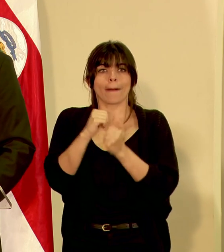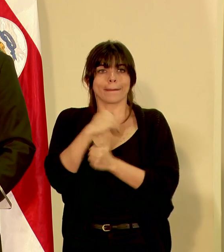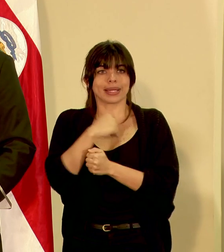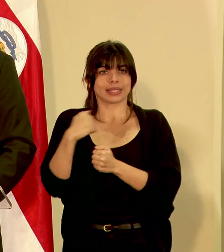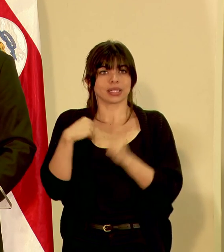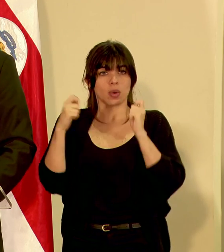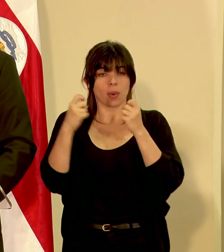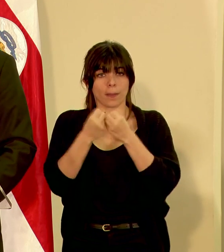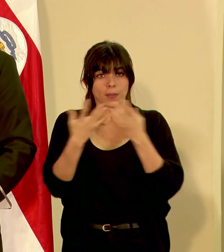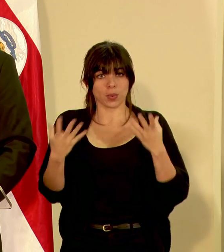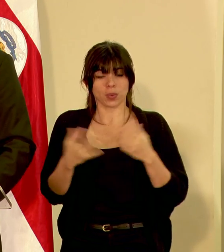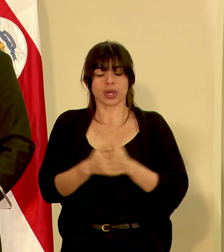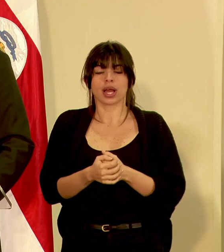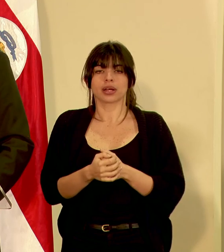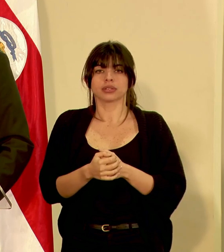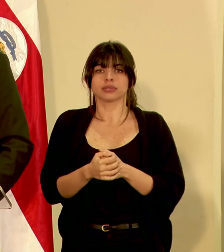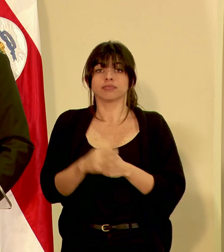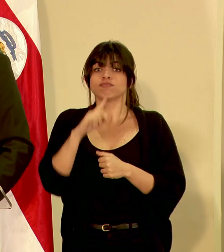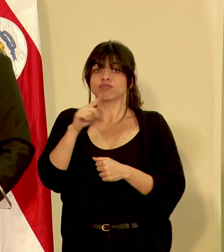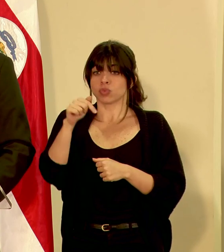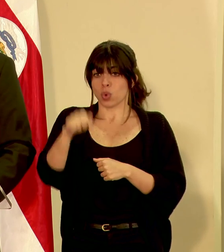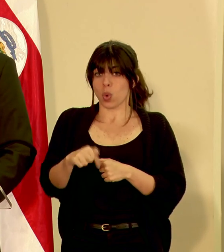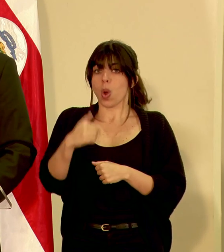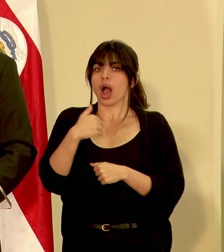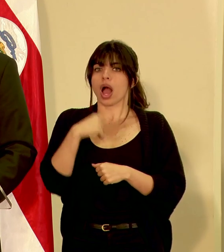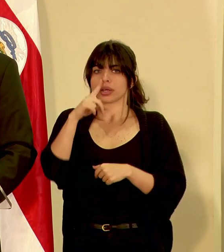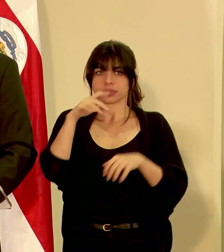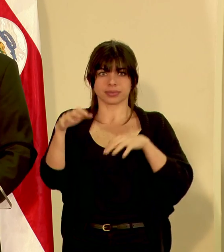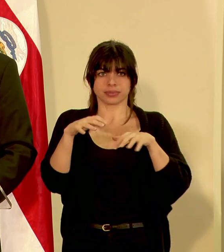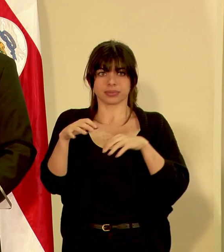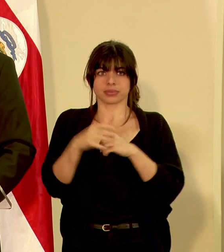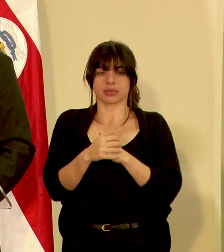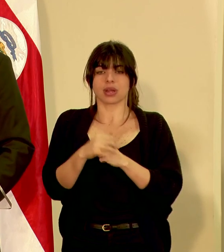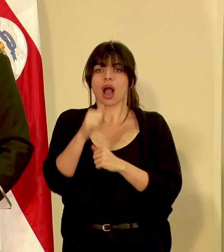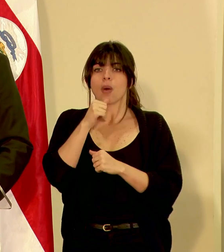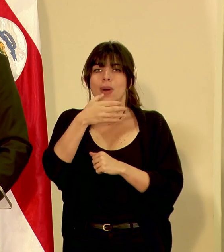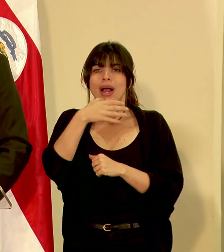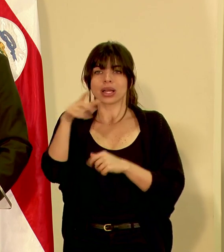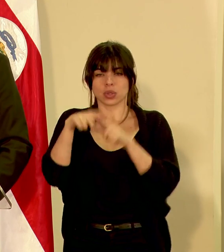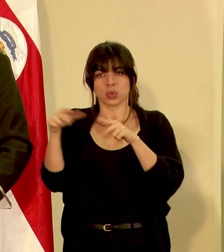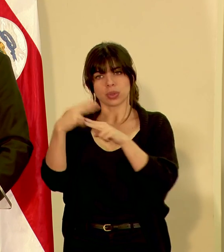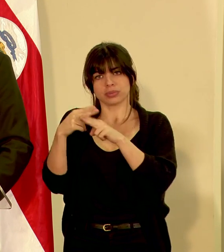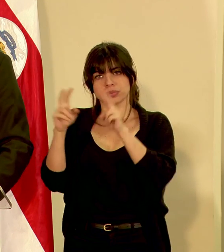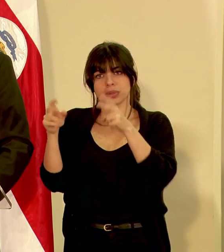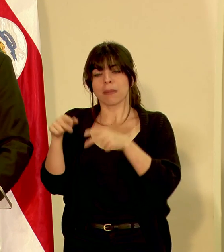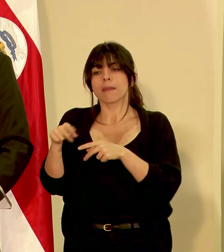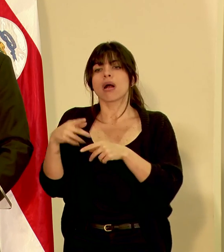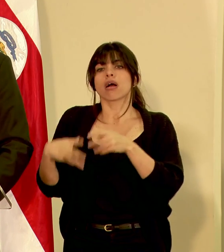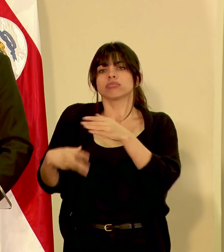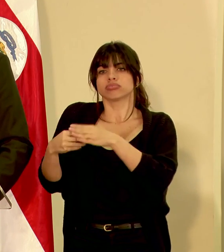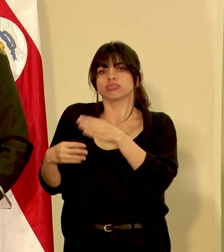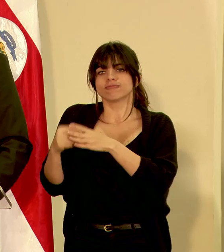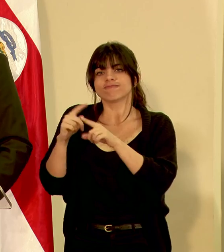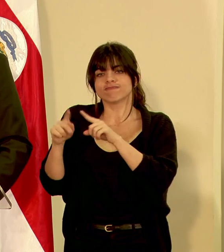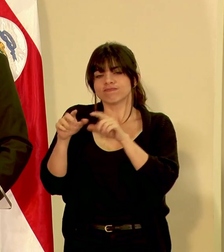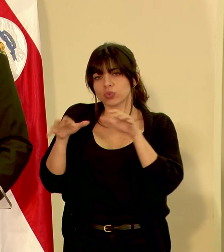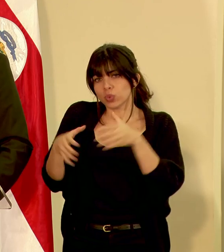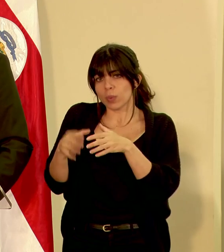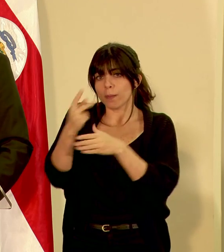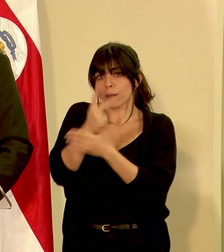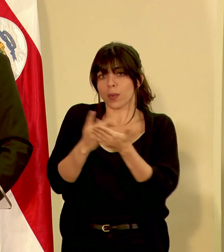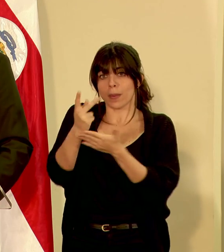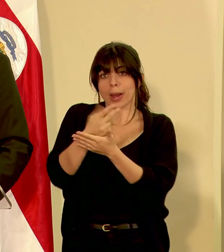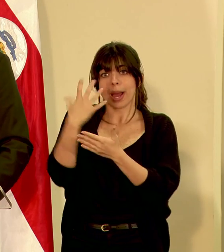Ministerio de Educación Pública. De hecho, al día de hoy tenemos una actividad en Aguacaliente donde se han incorporado los diferentes circuitos de la